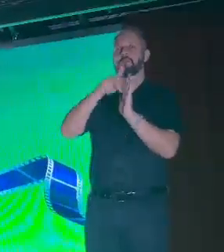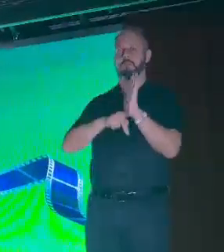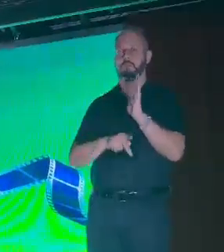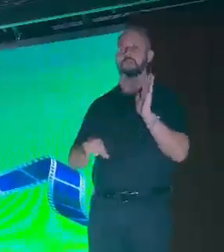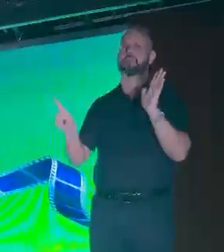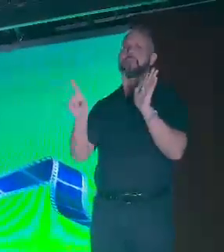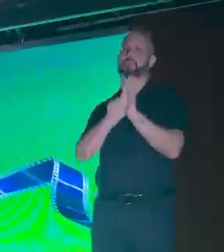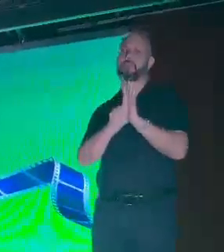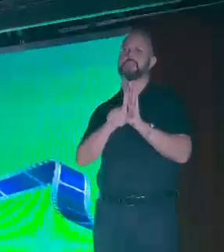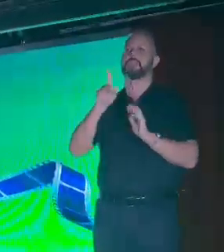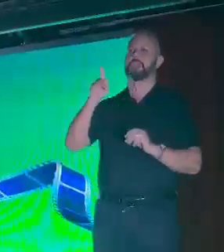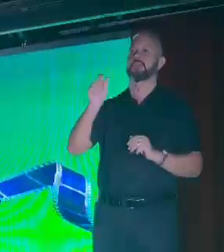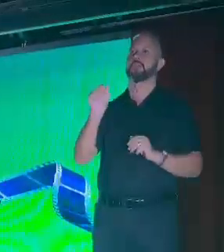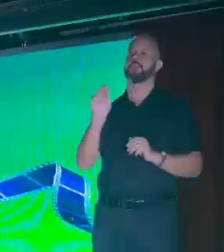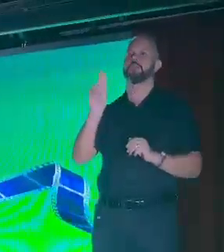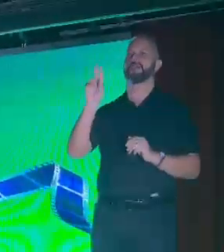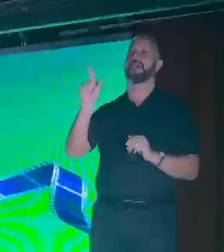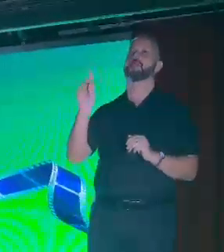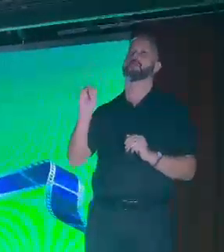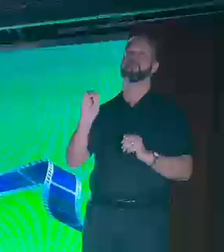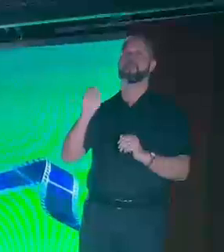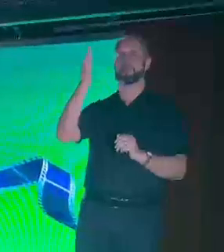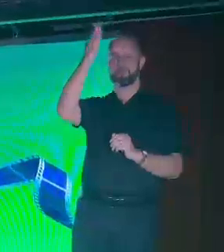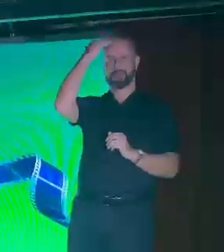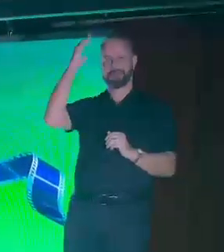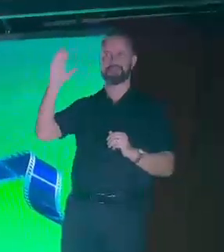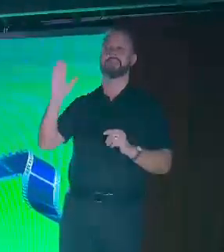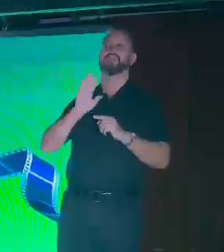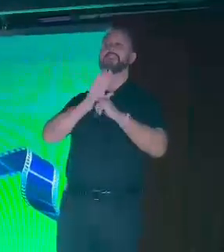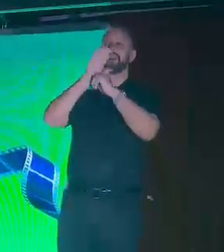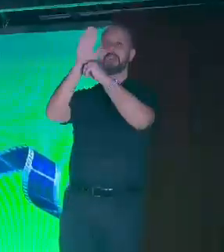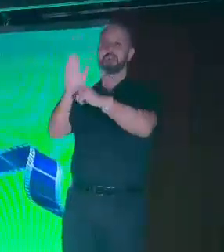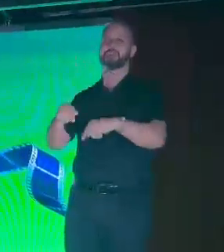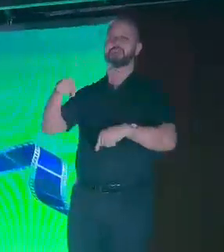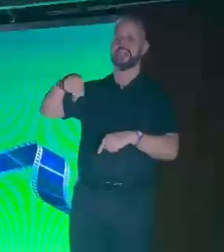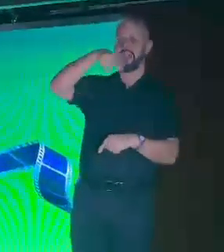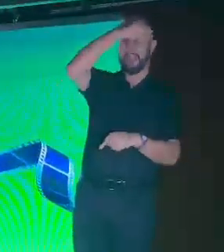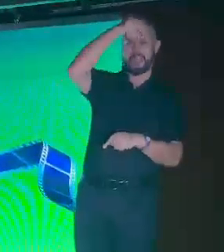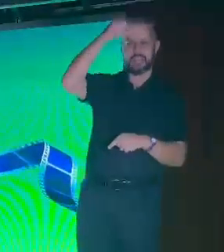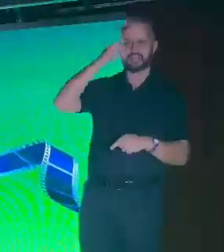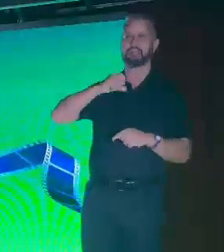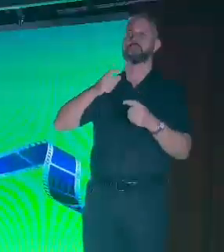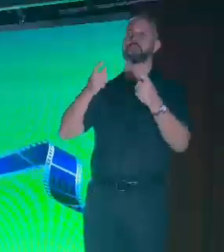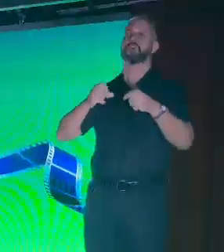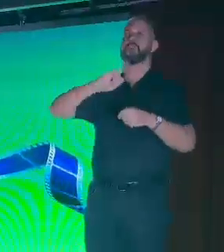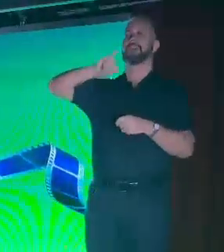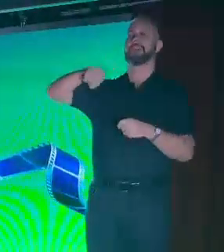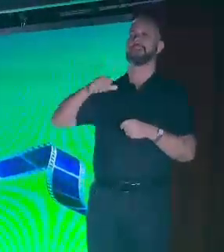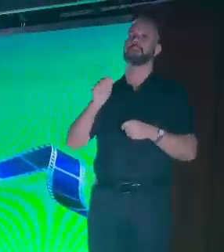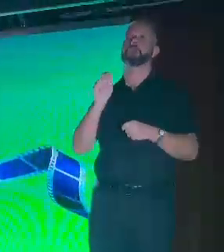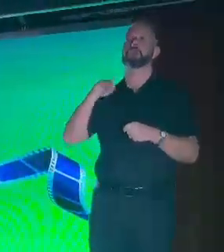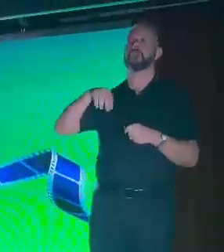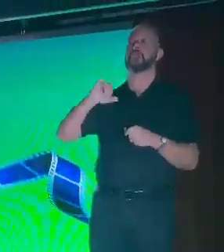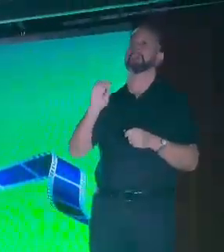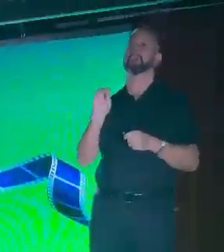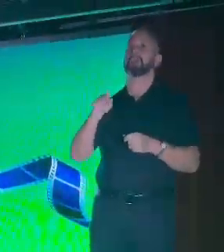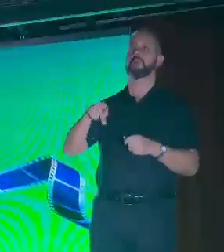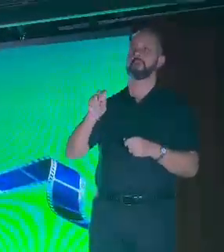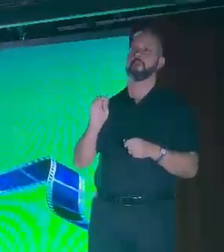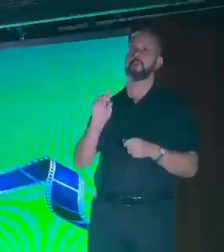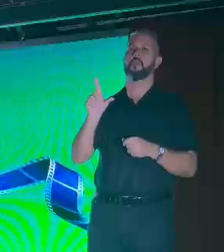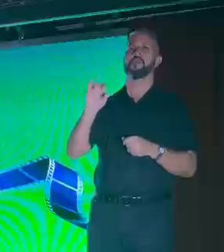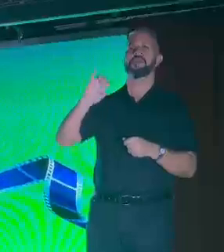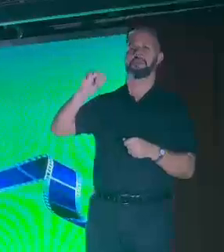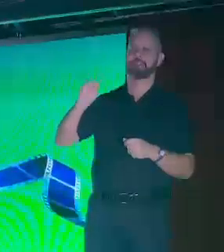que destina o recurso para o Estado e destina recursos para o município. Nós já fizemos alguns projetos aqui, o Nelson está acompanhando aí